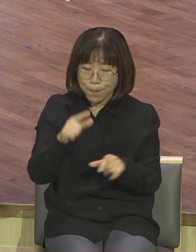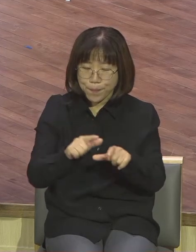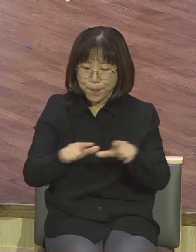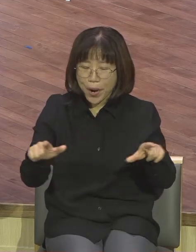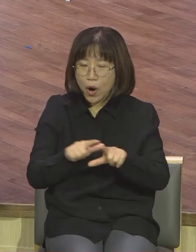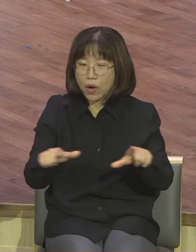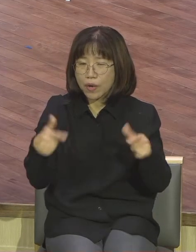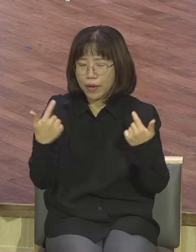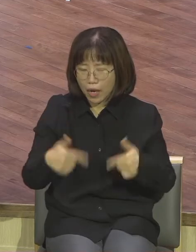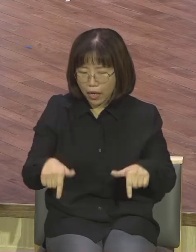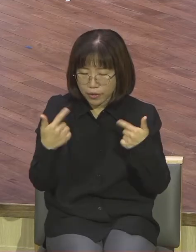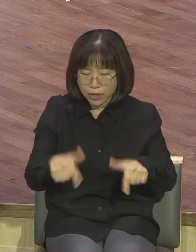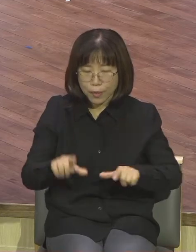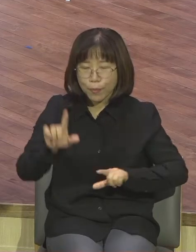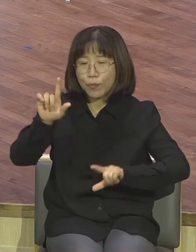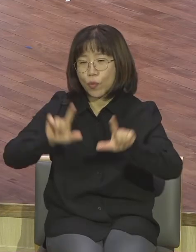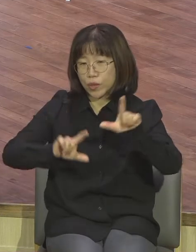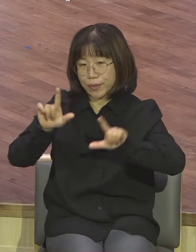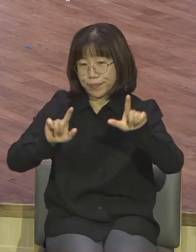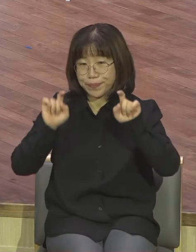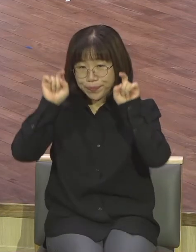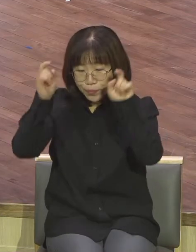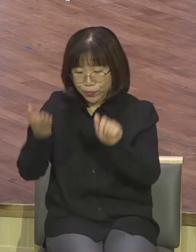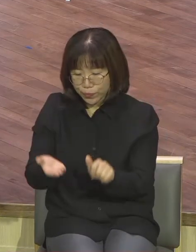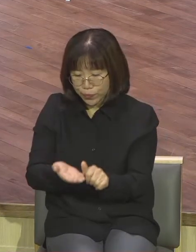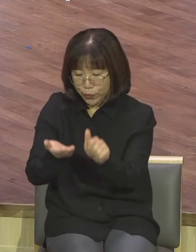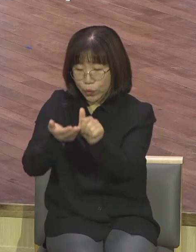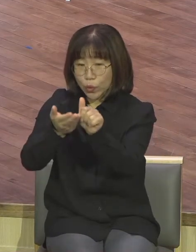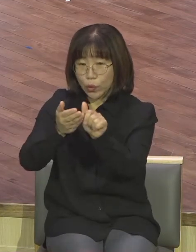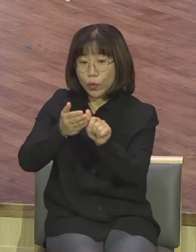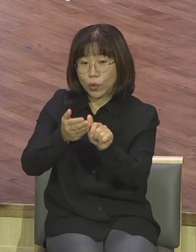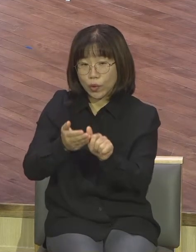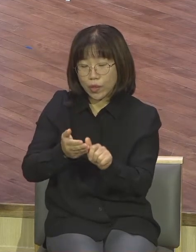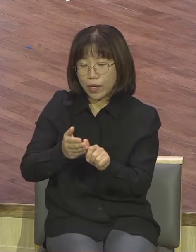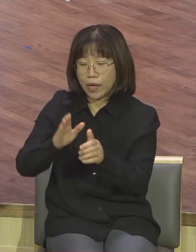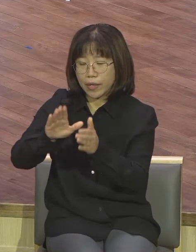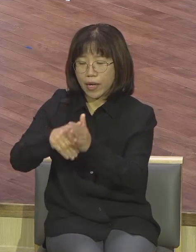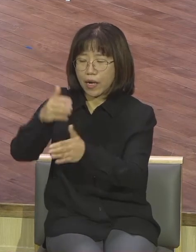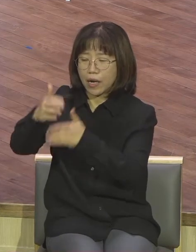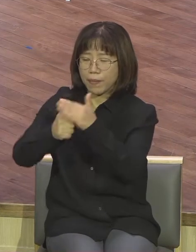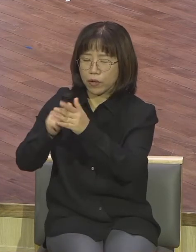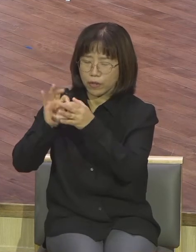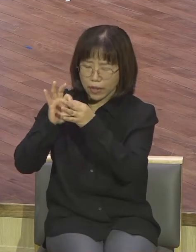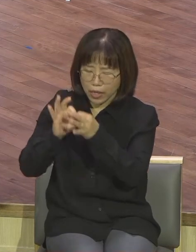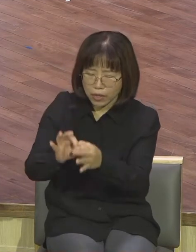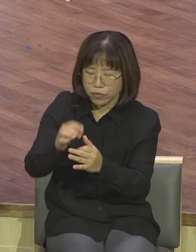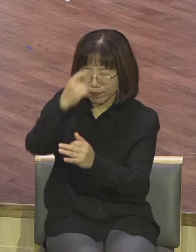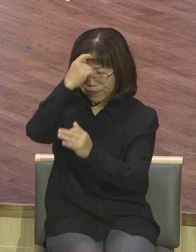평상시에 먹동생활을 하면서 하나님과 영적 소통을 계속하고 있었던 겁니다